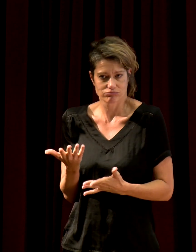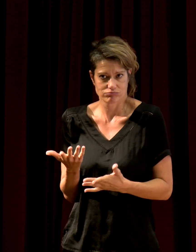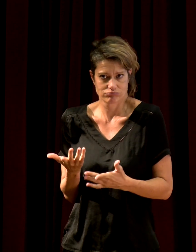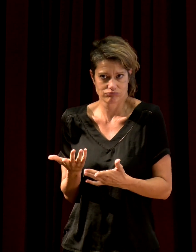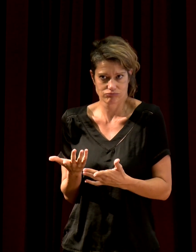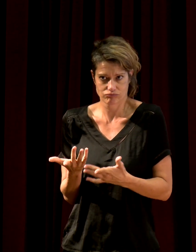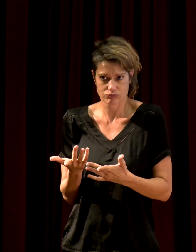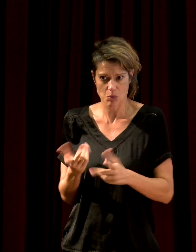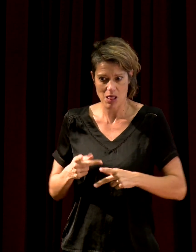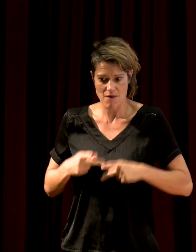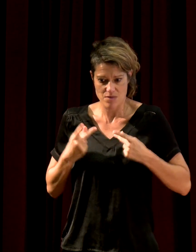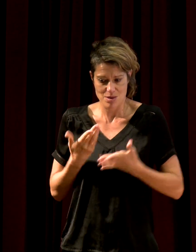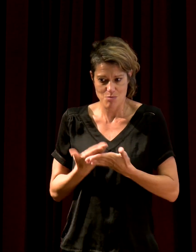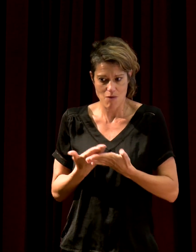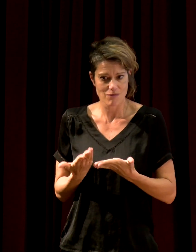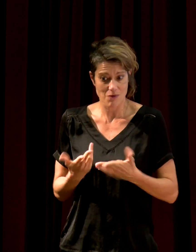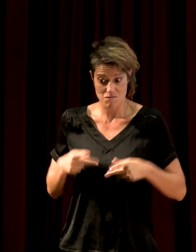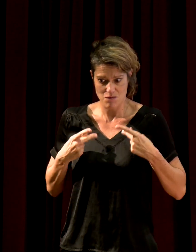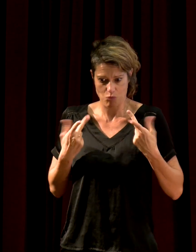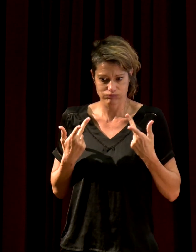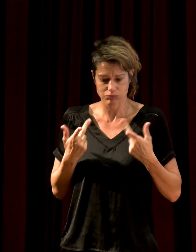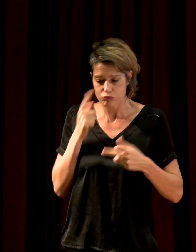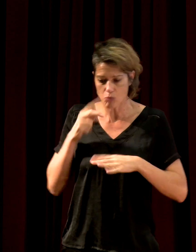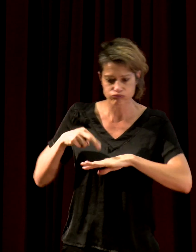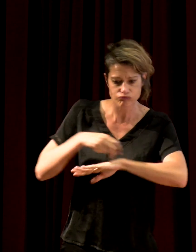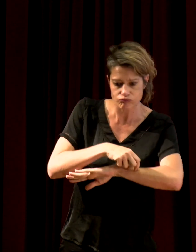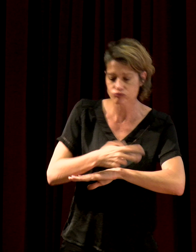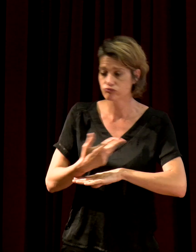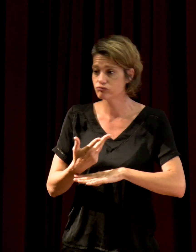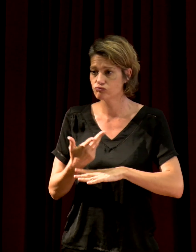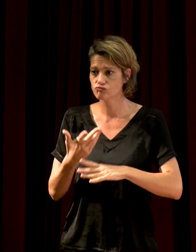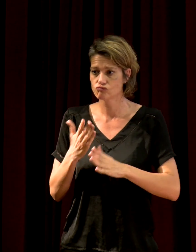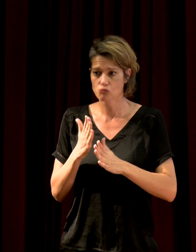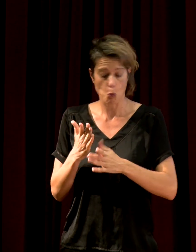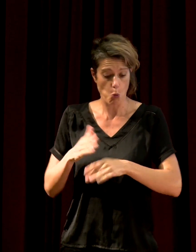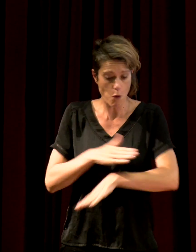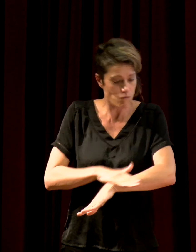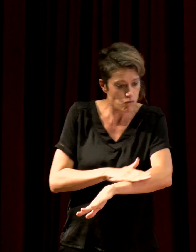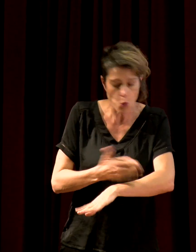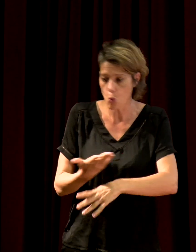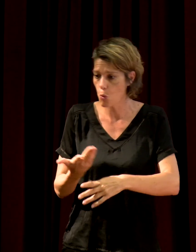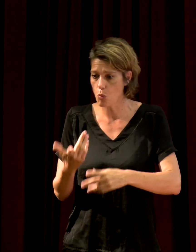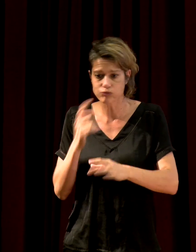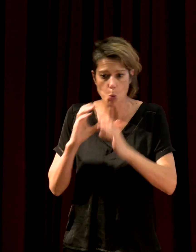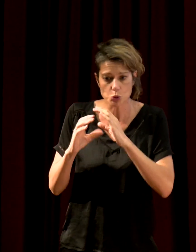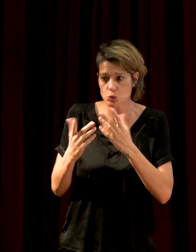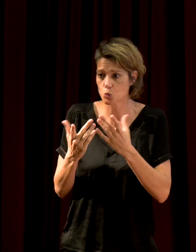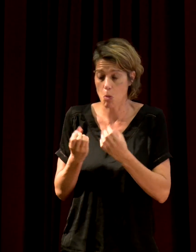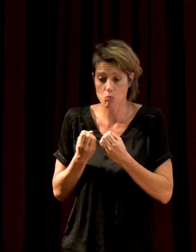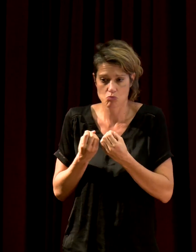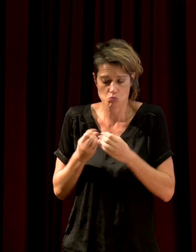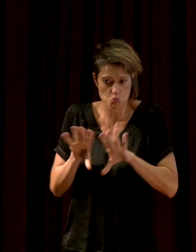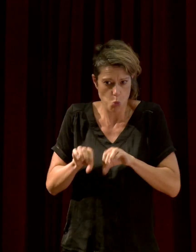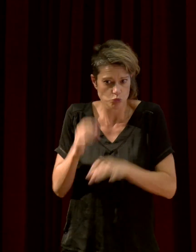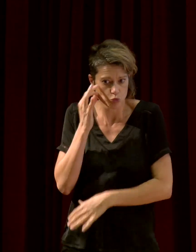que l'on bouge, que l'on est vivant, on va produire du son, soit indirectement, en frottant, après en communiquant potentiellement.